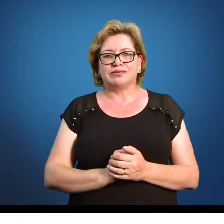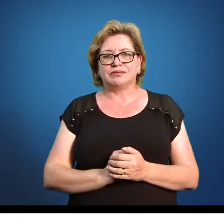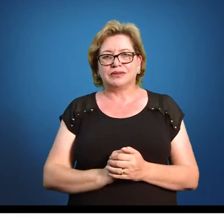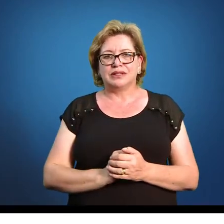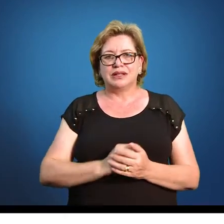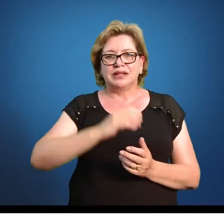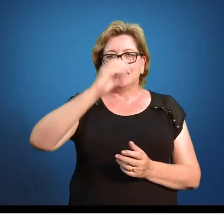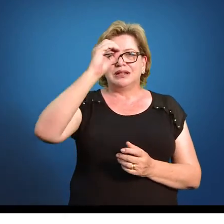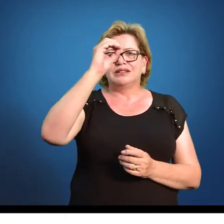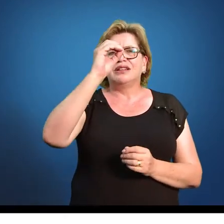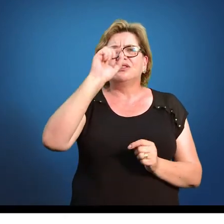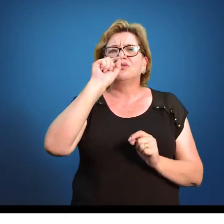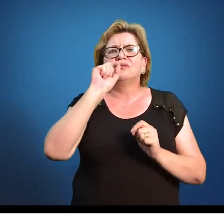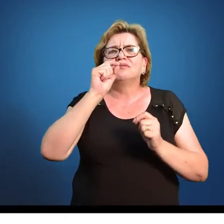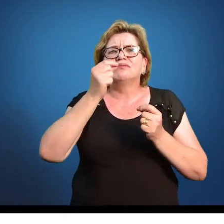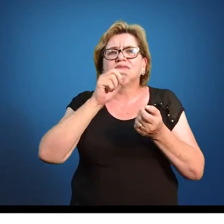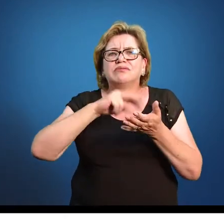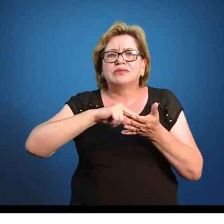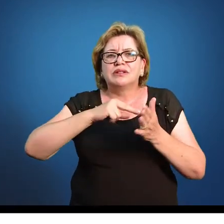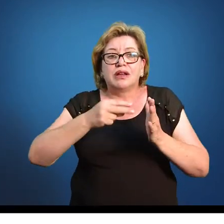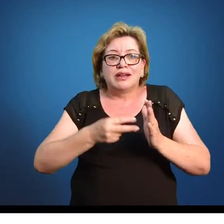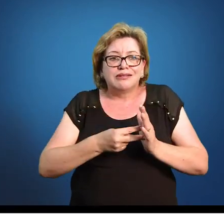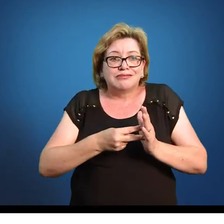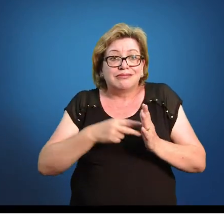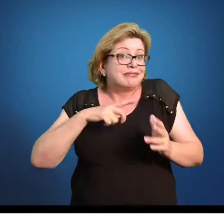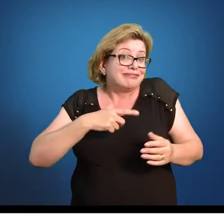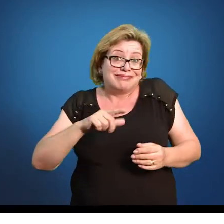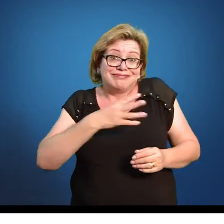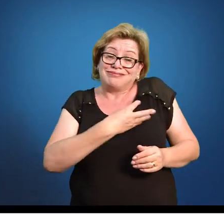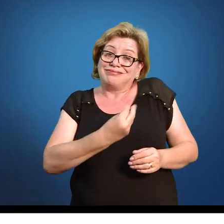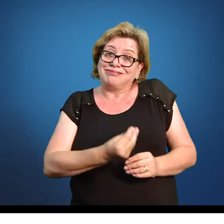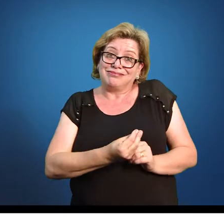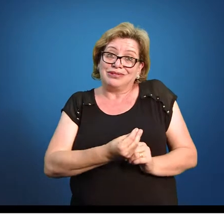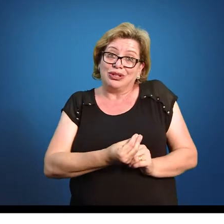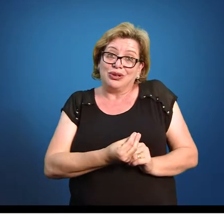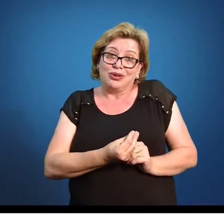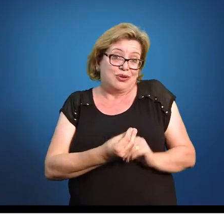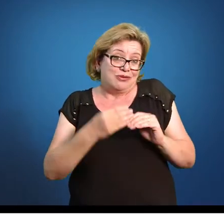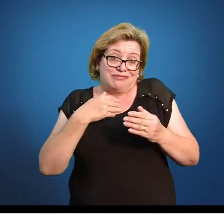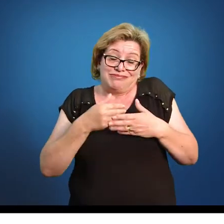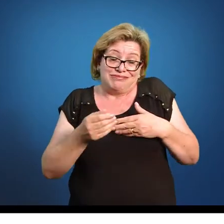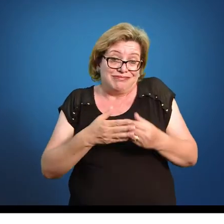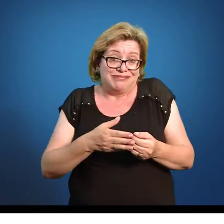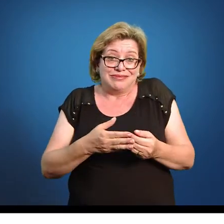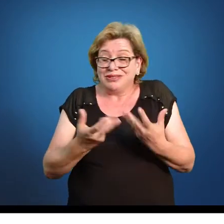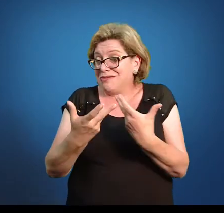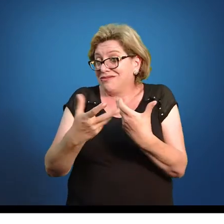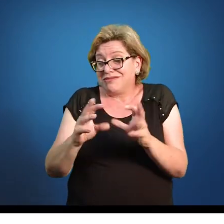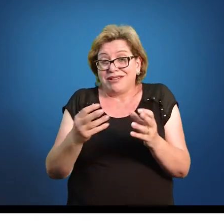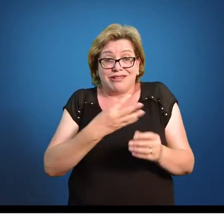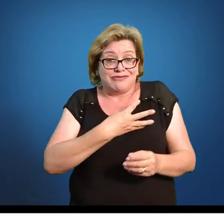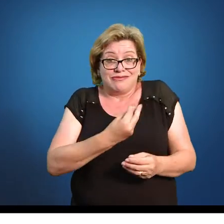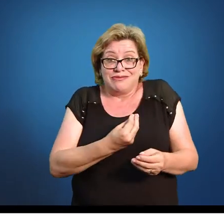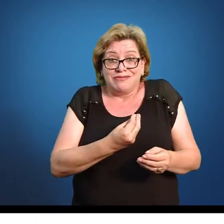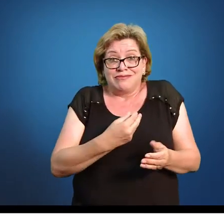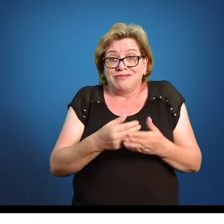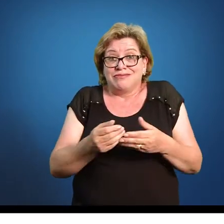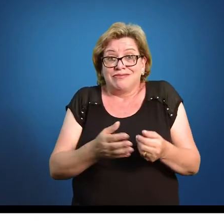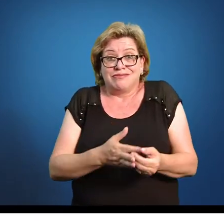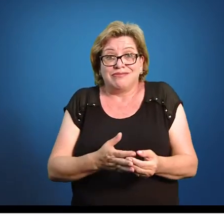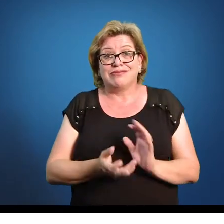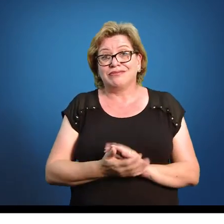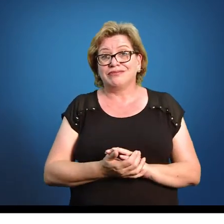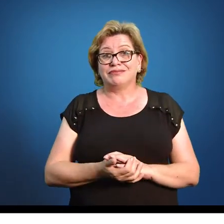Zero. Indica o quê? Quem não possui filhos ainda. O que não tem, o que não quer ter também. Indiferente.